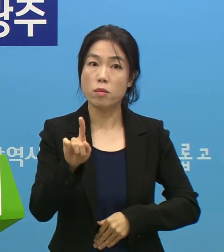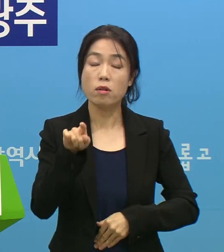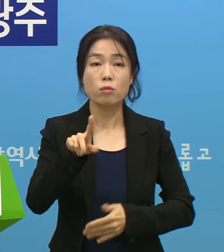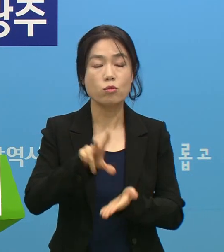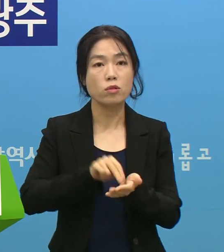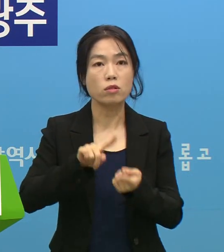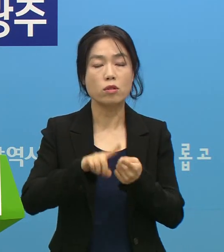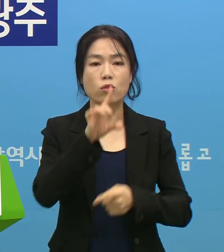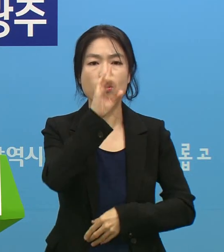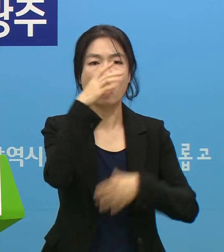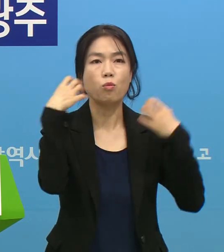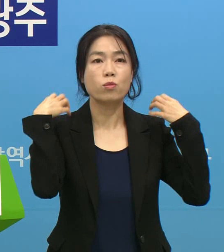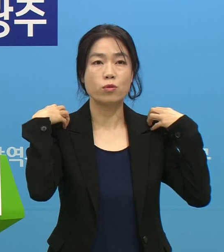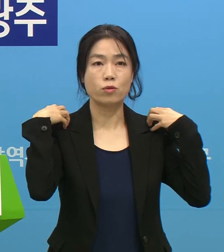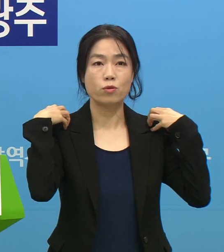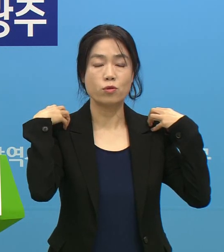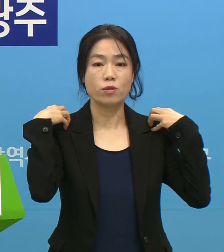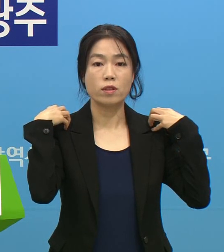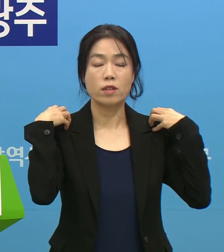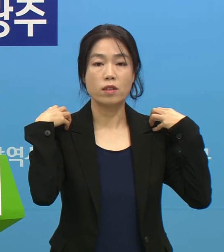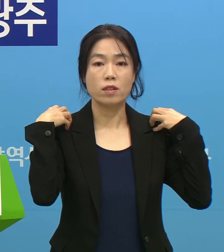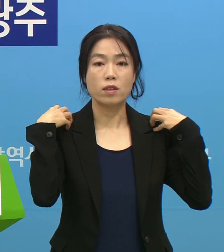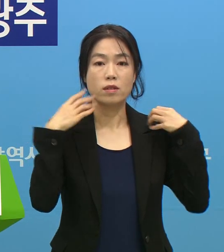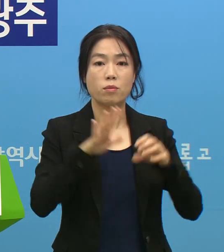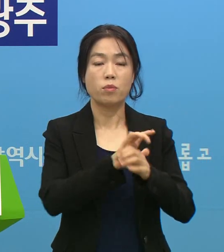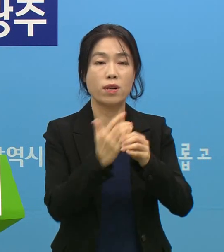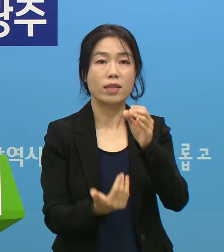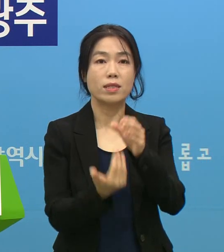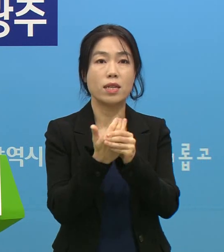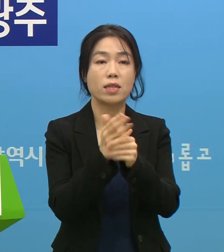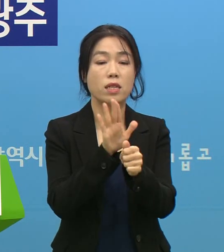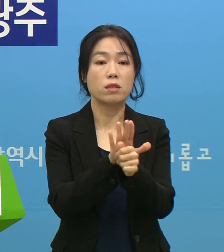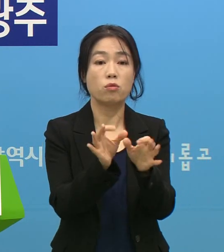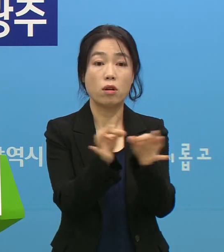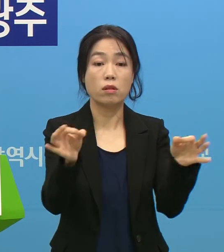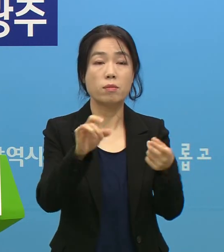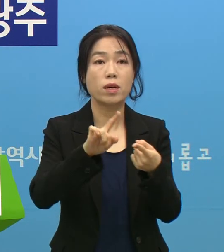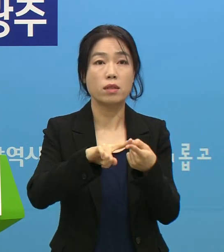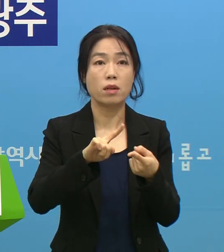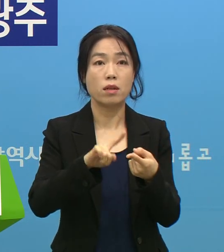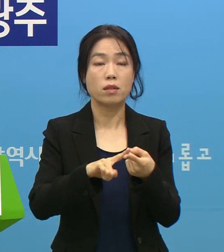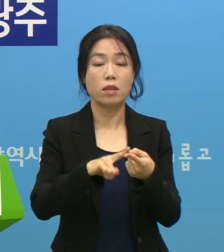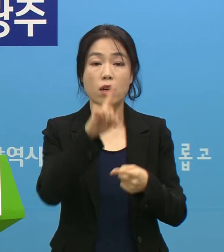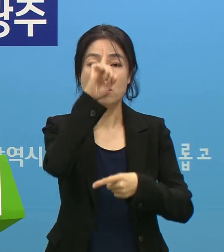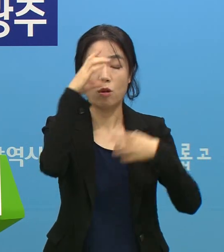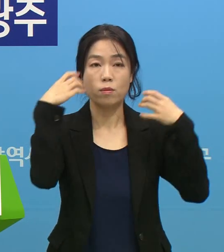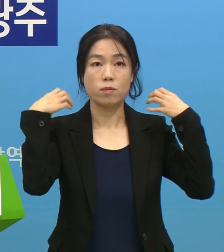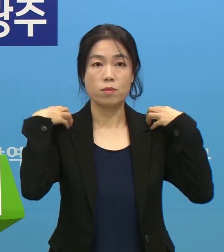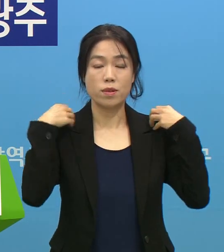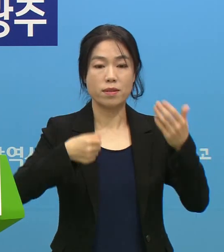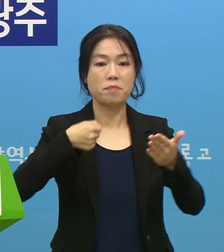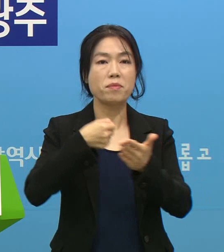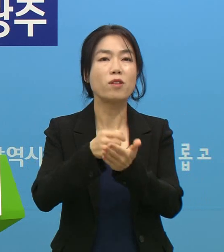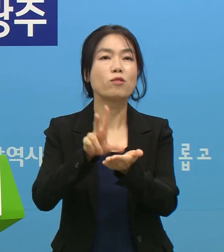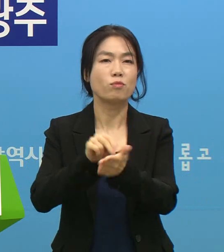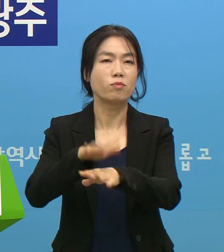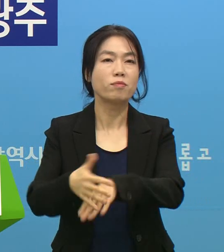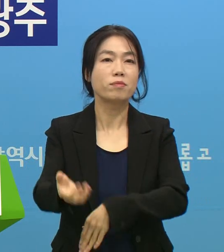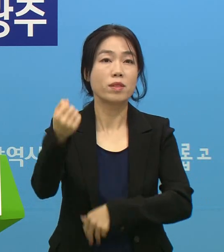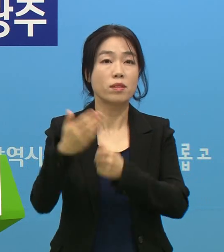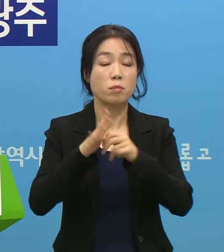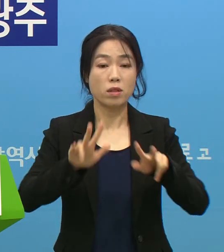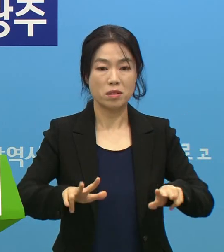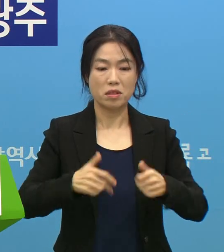건은 중앙정부에서 지금 코로나 재난지원금에 대해서는 중앙정부에서 결정할 사안으로서